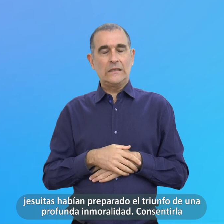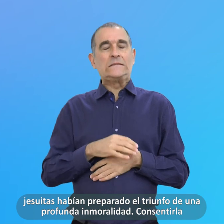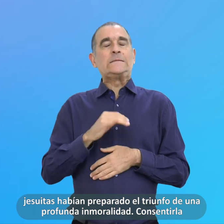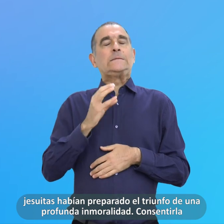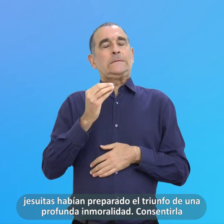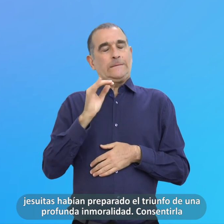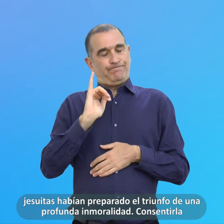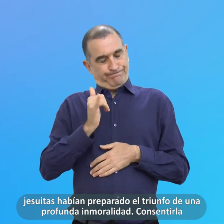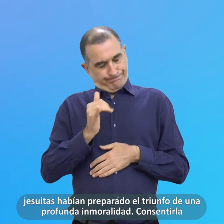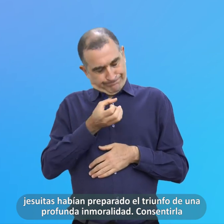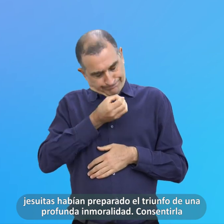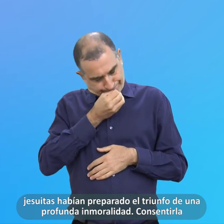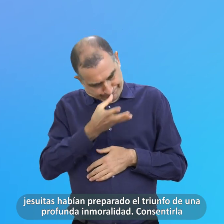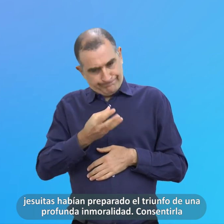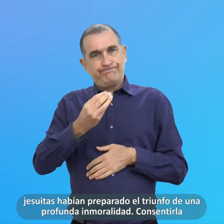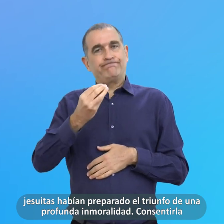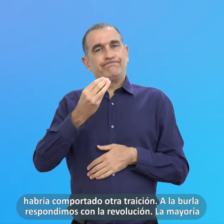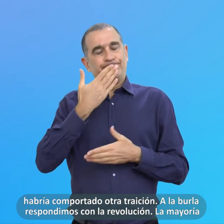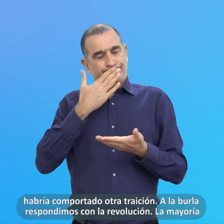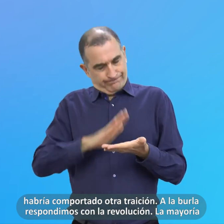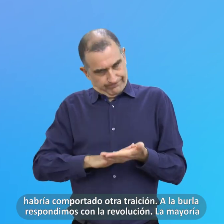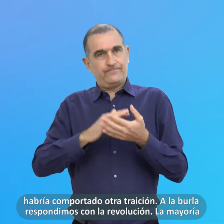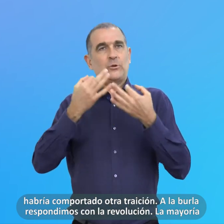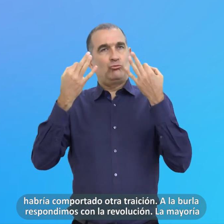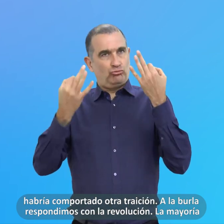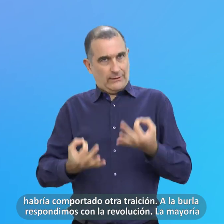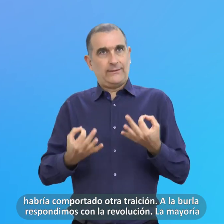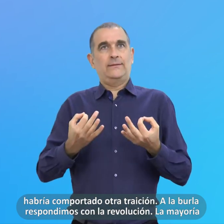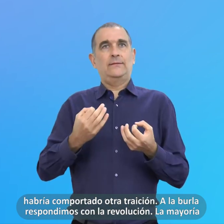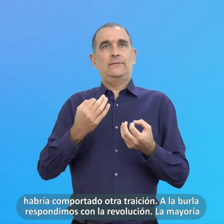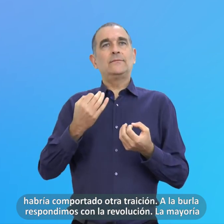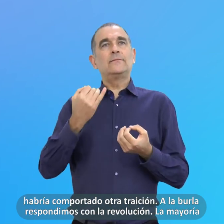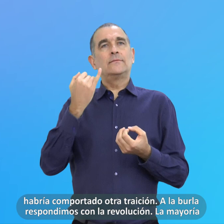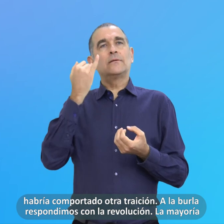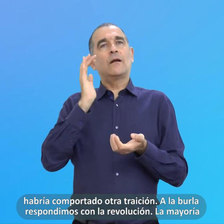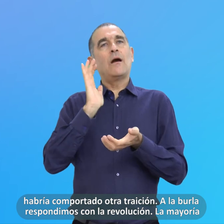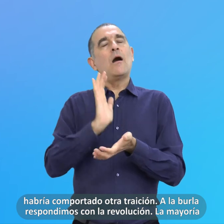Consentirla Habría Comportado Otra Traición